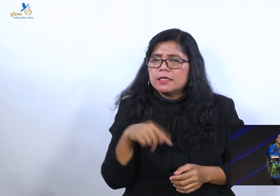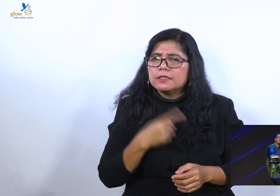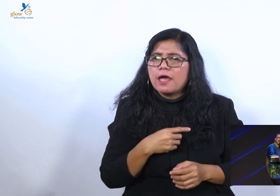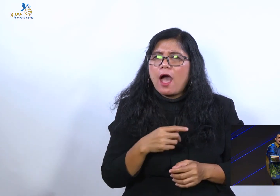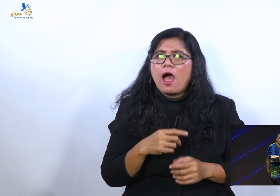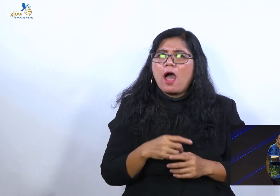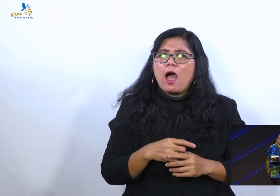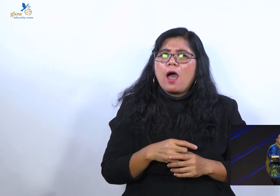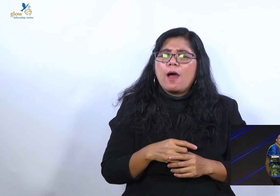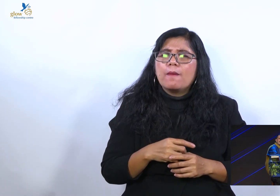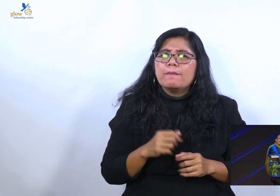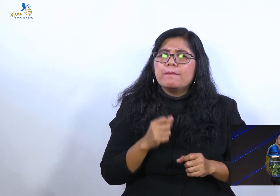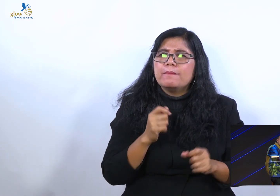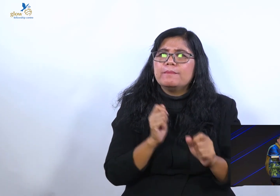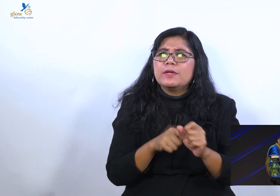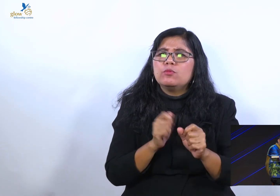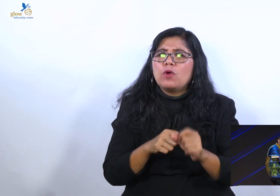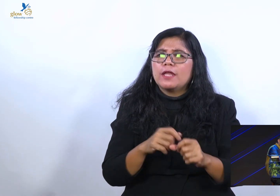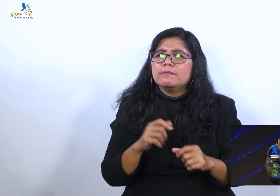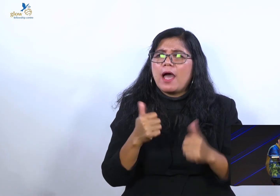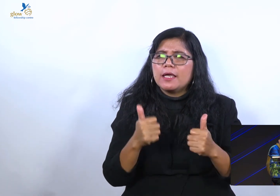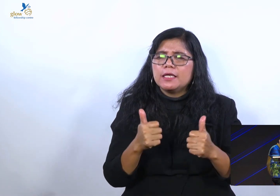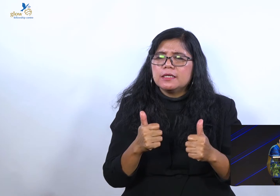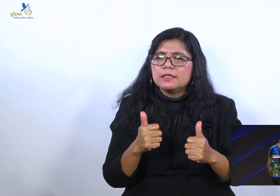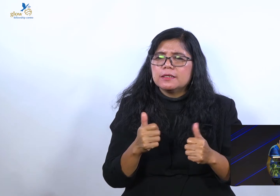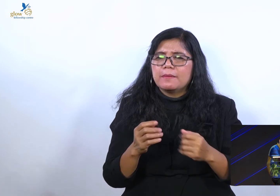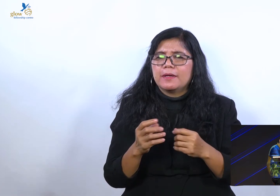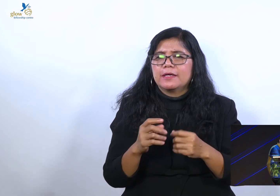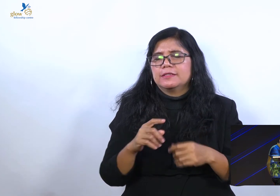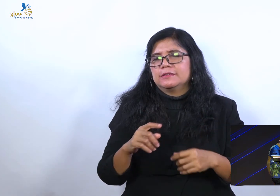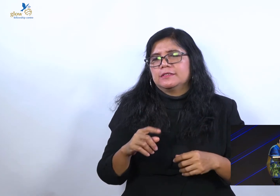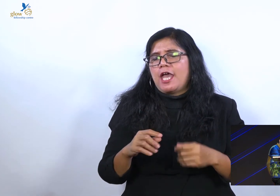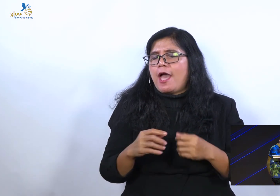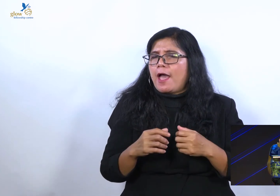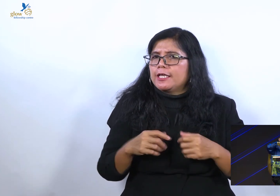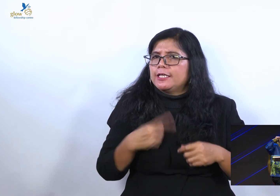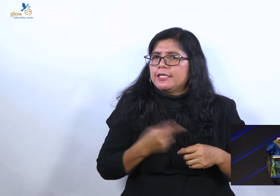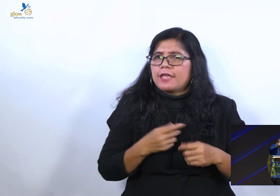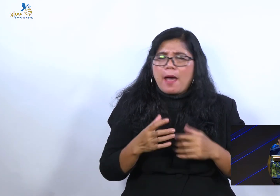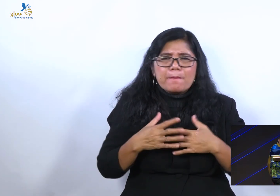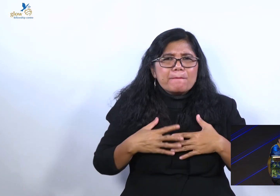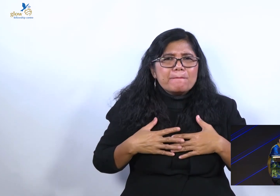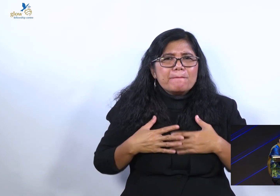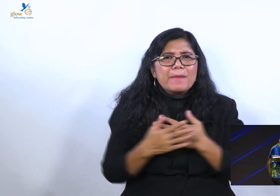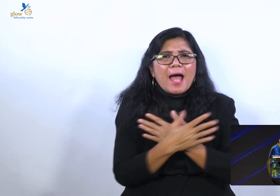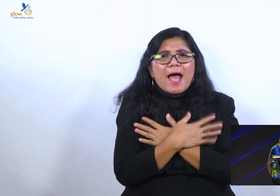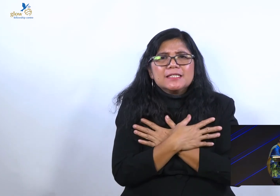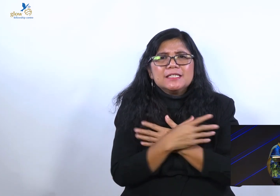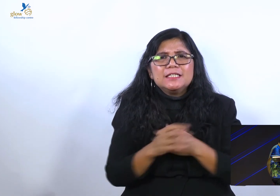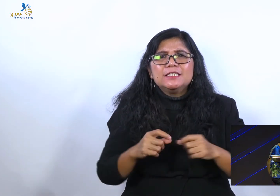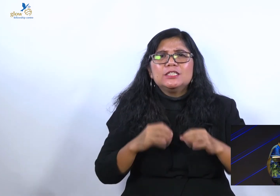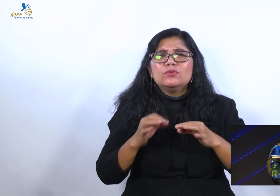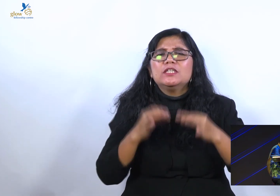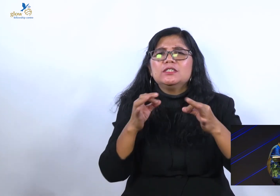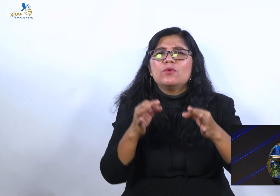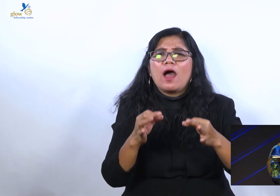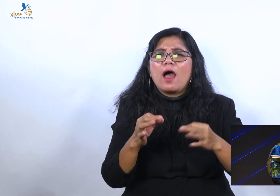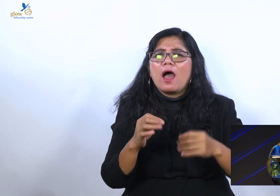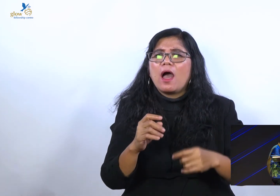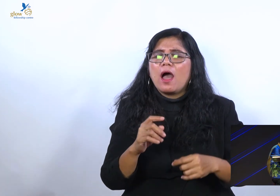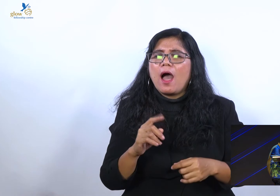Karena kita mengasihi jiwa-jiwa. Kenapa kita mengasihi jiwa-jiwa? Karena Yesus telah terlebih dahulu mengasihi kita.